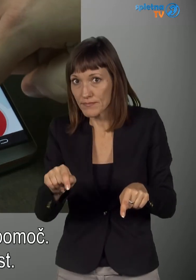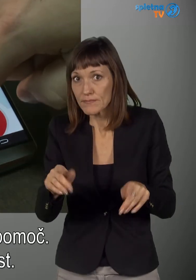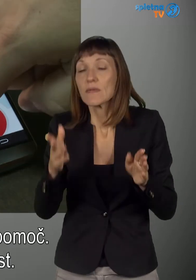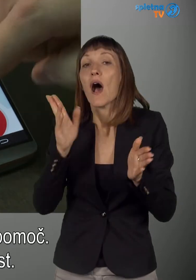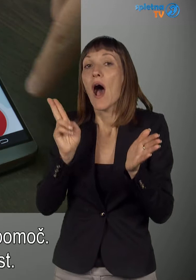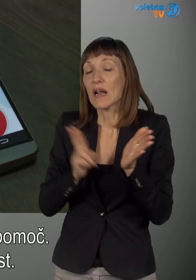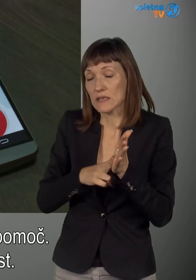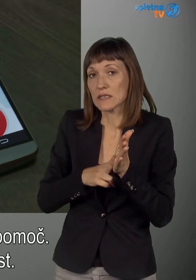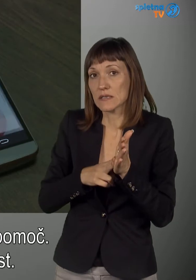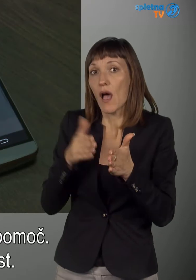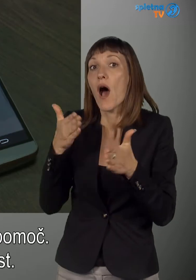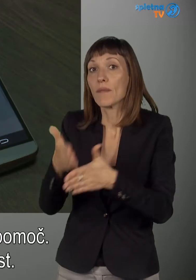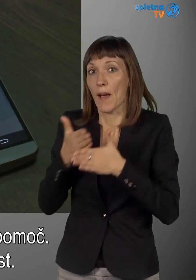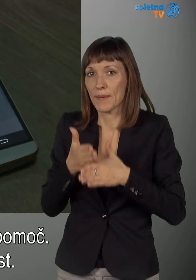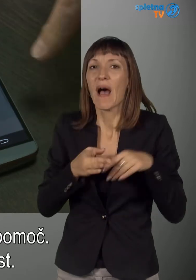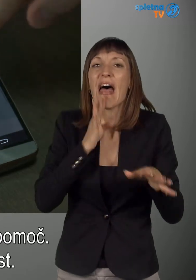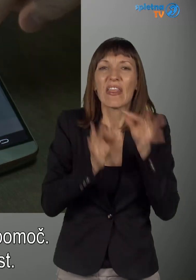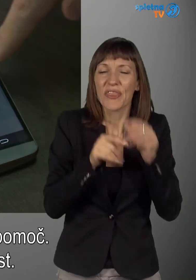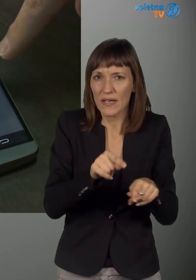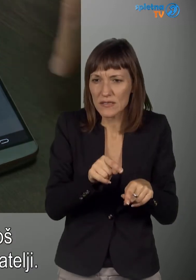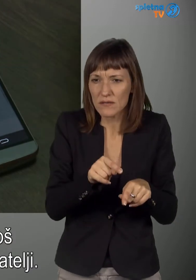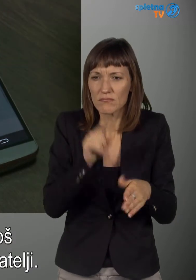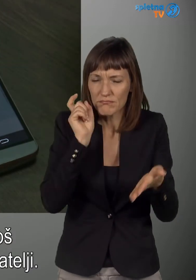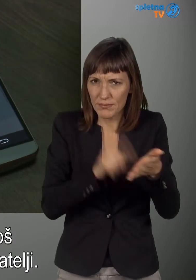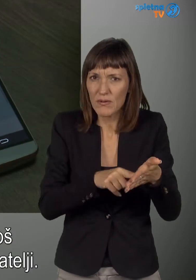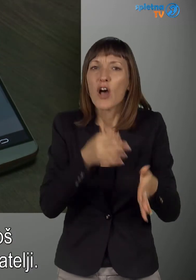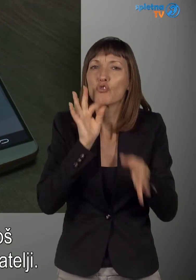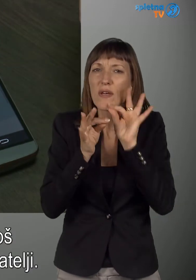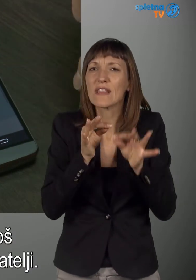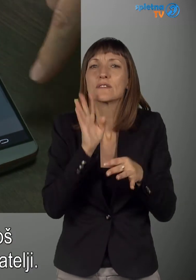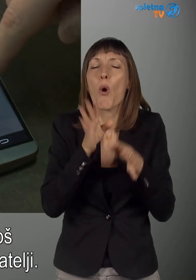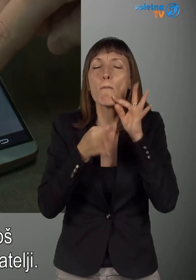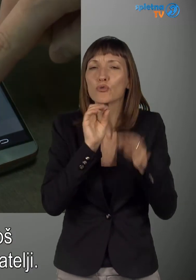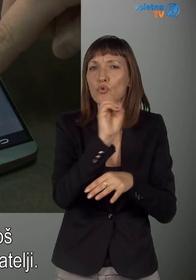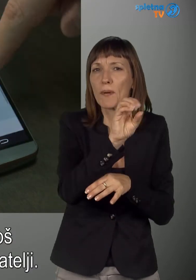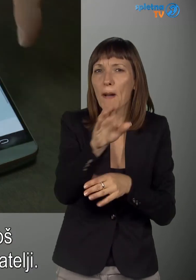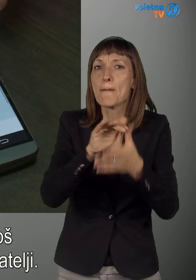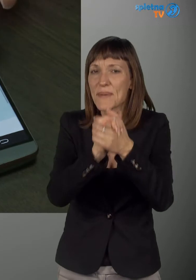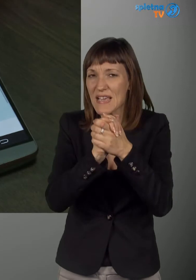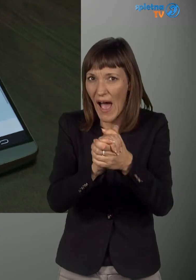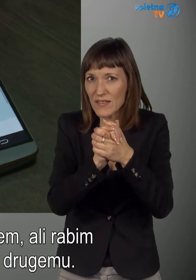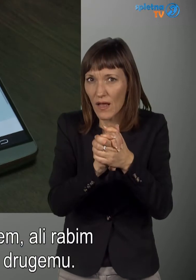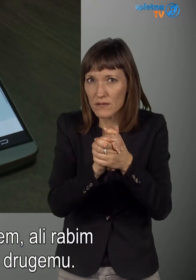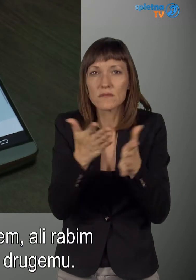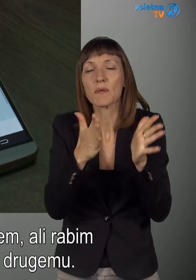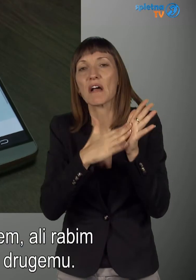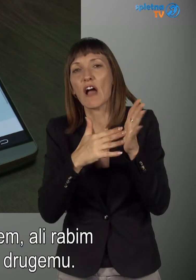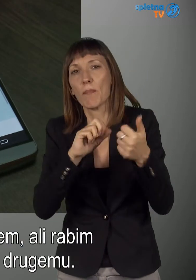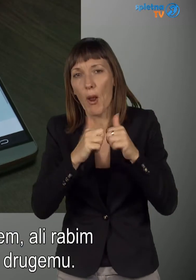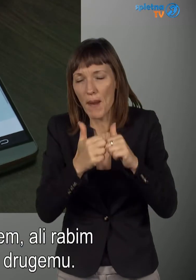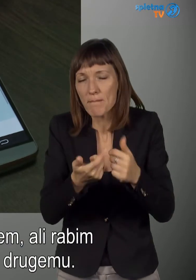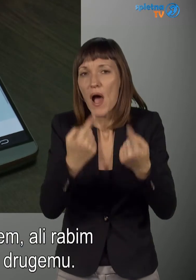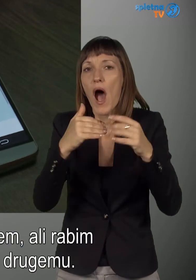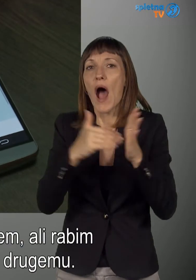pomoč. Testiraj, pritisneš na test, te vpraša, da boš testiral z svojimi prijatelji. To vpraša, kakšen je problem,